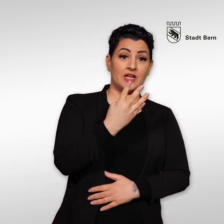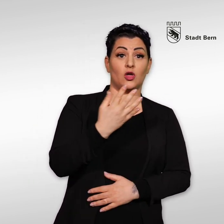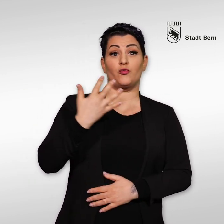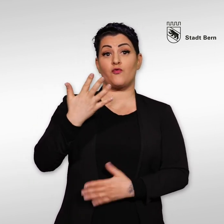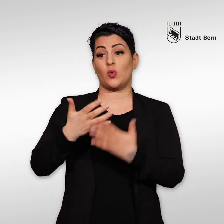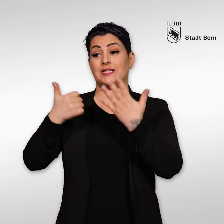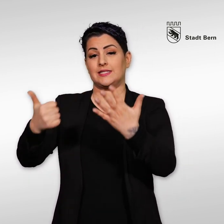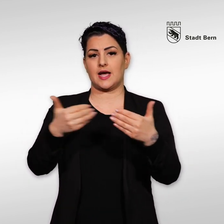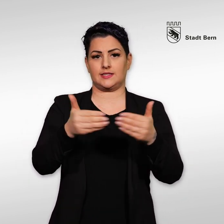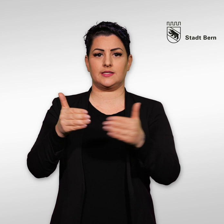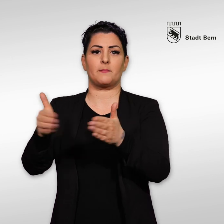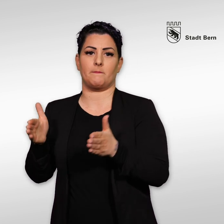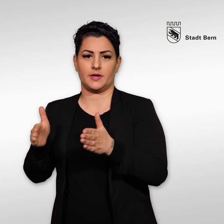fünf oder sechs Zimmern.